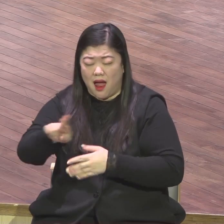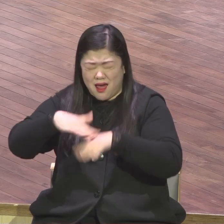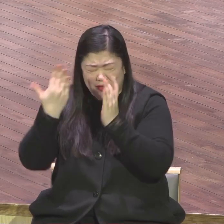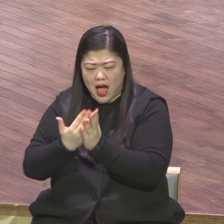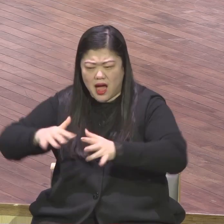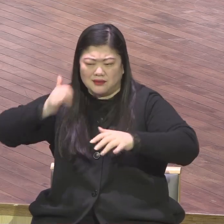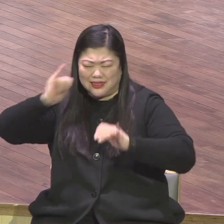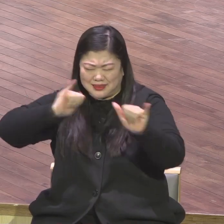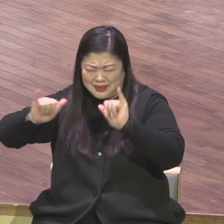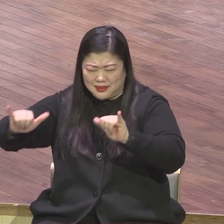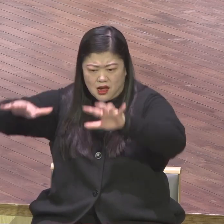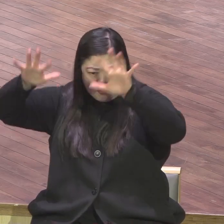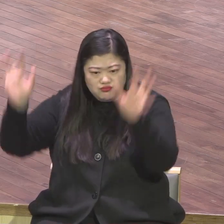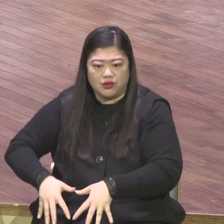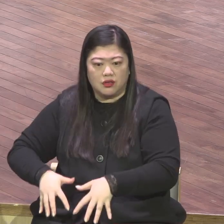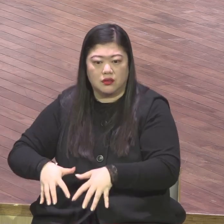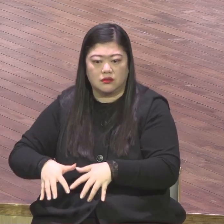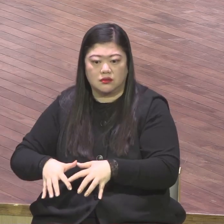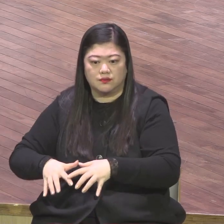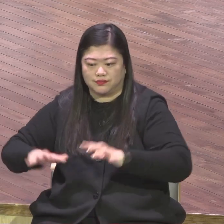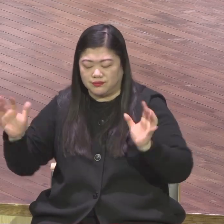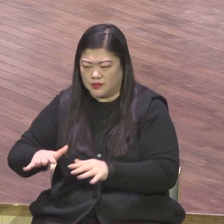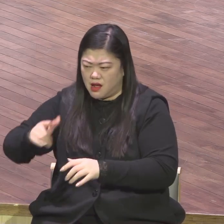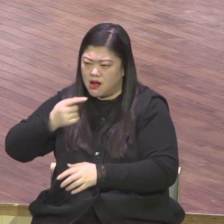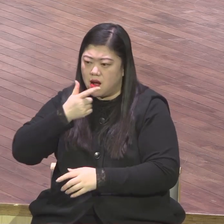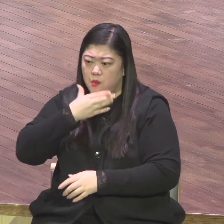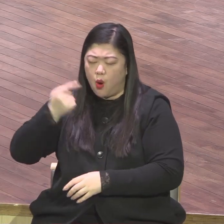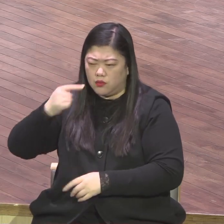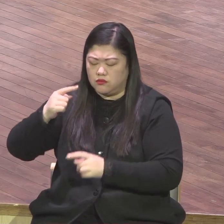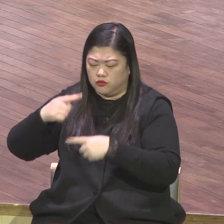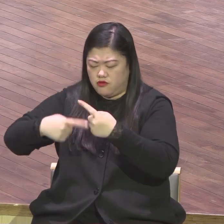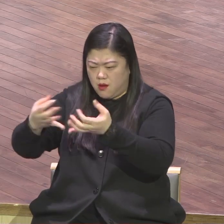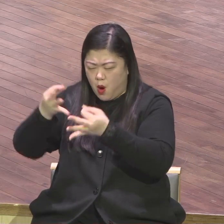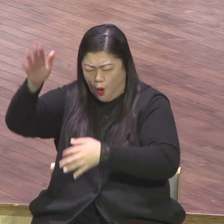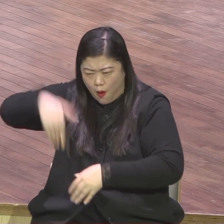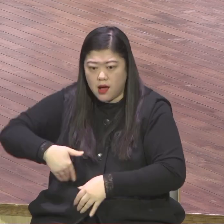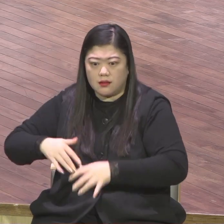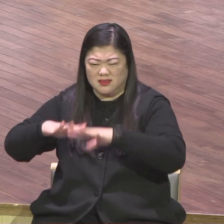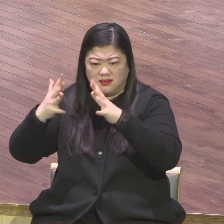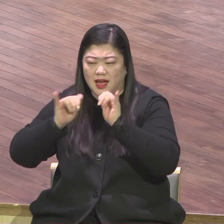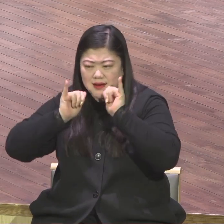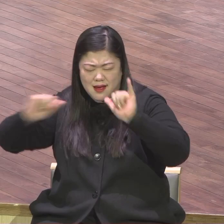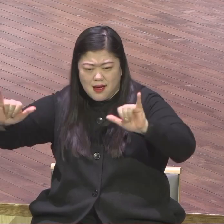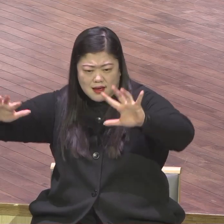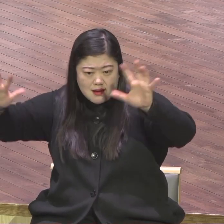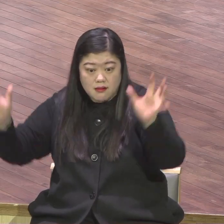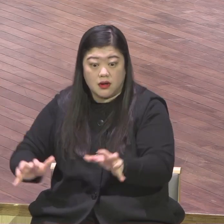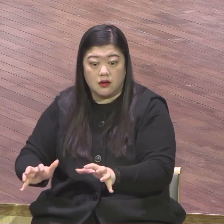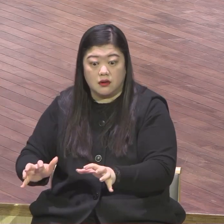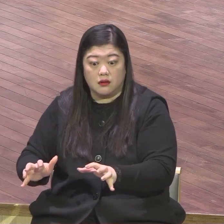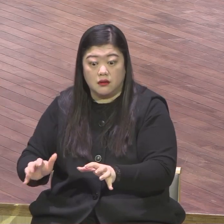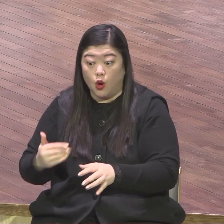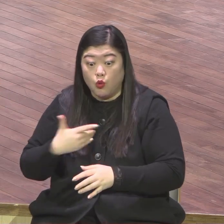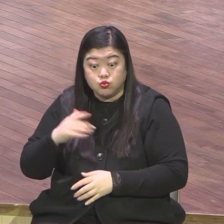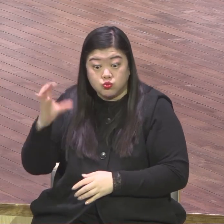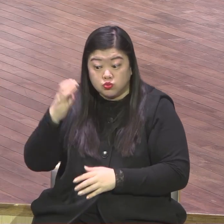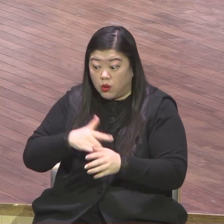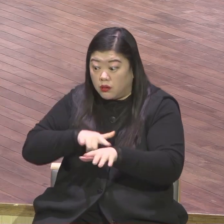중남미 보험화에 지금 문이 눈이 열려 지금 본분이 전혀 가지 않습니다 간 적도 없습니다 아무 관계도 없는 지역이죠